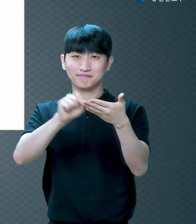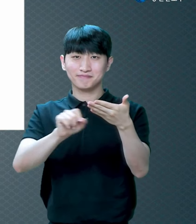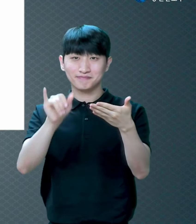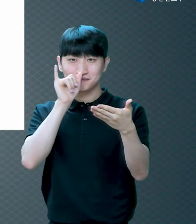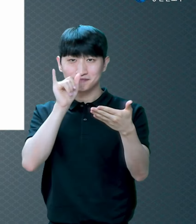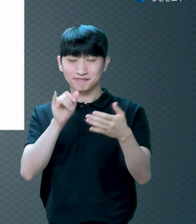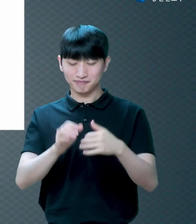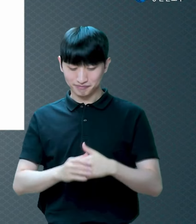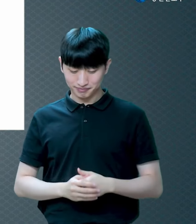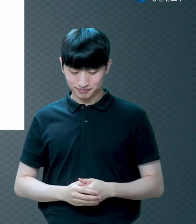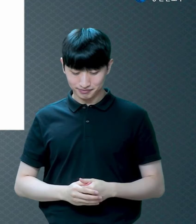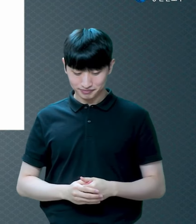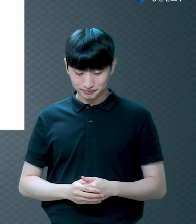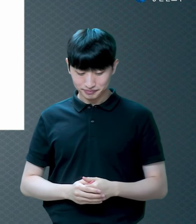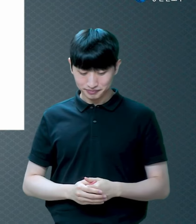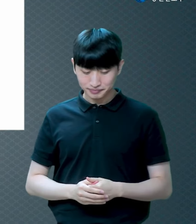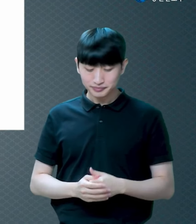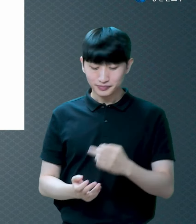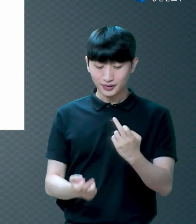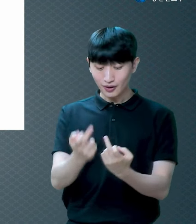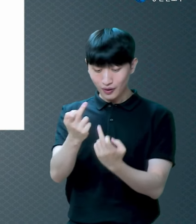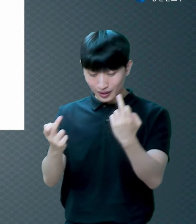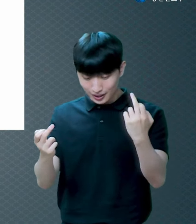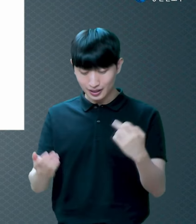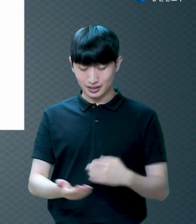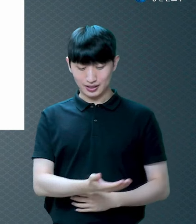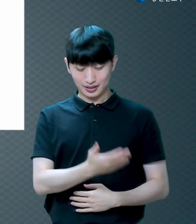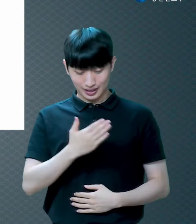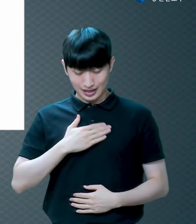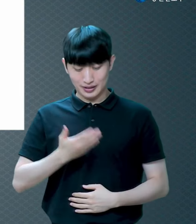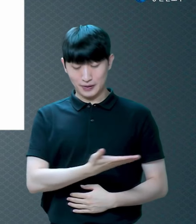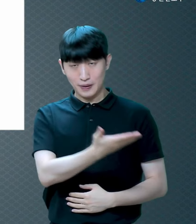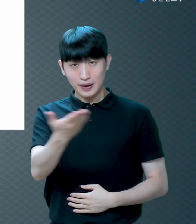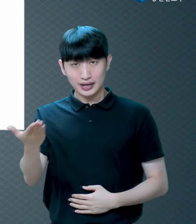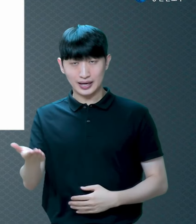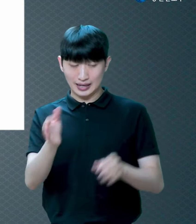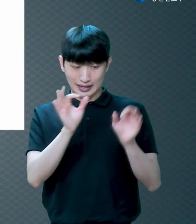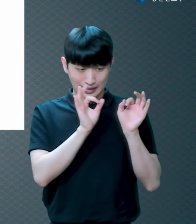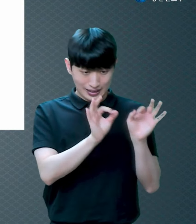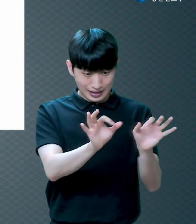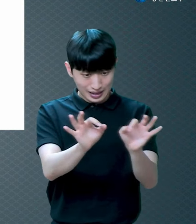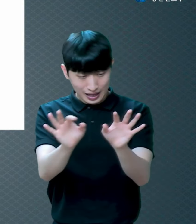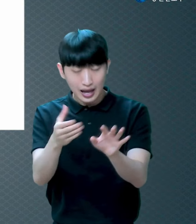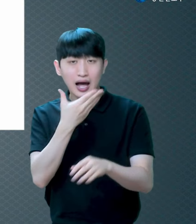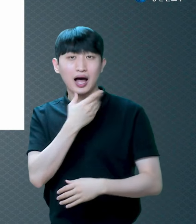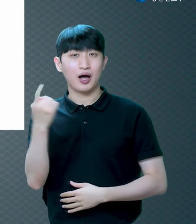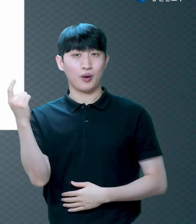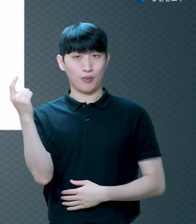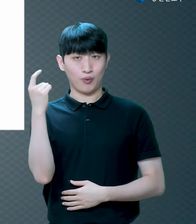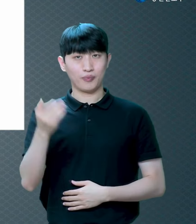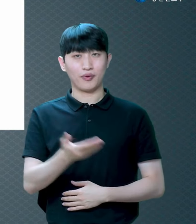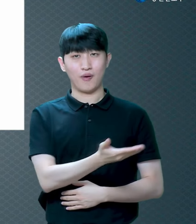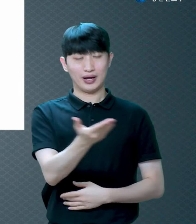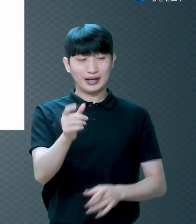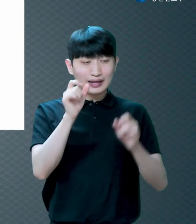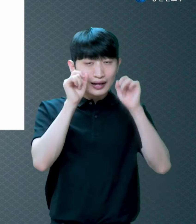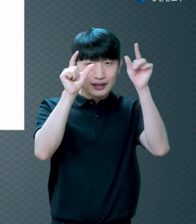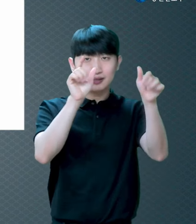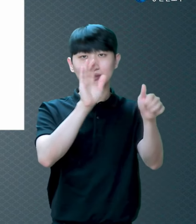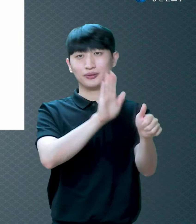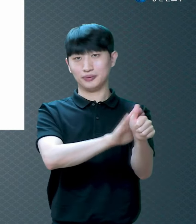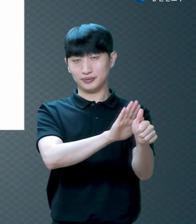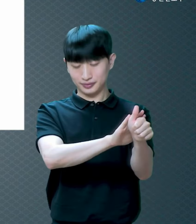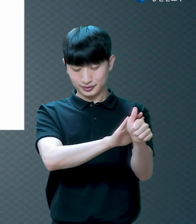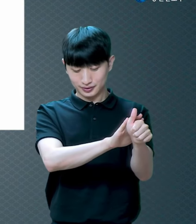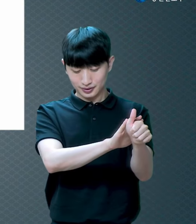형제들아 내가 너희에게 전한 보금을 너희로 알게 하느니 이는